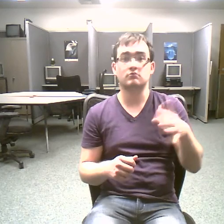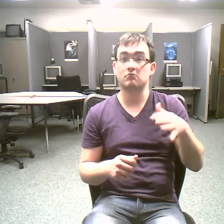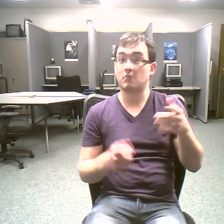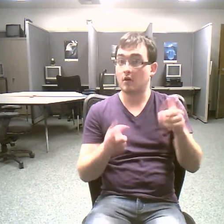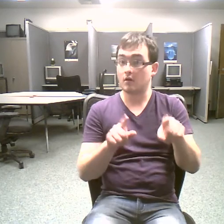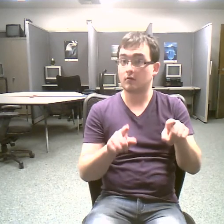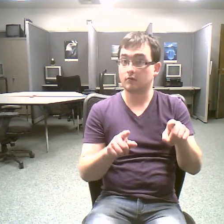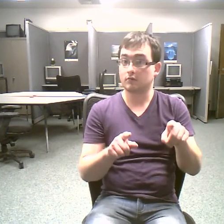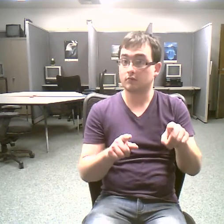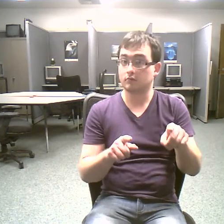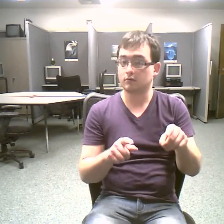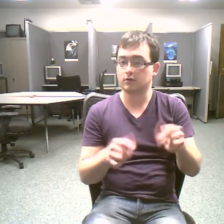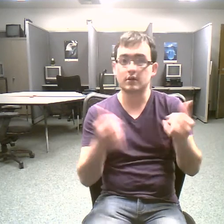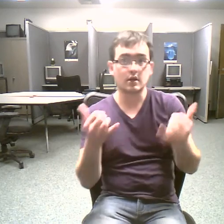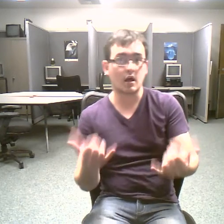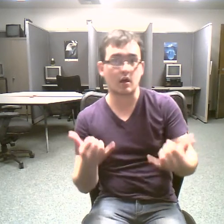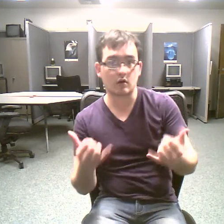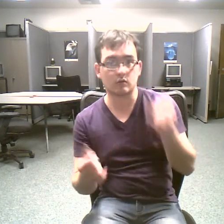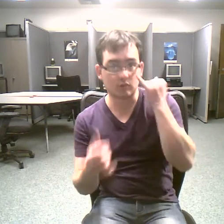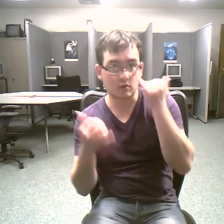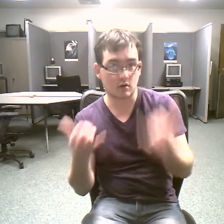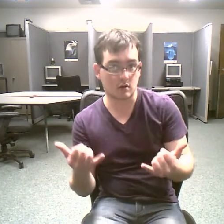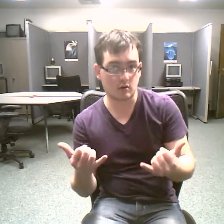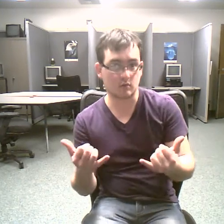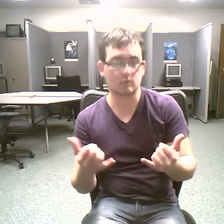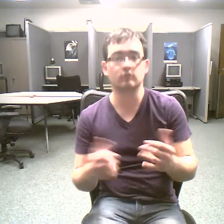students of earth science can see how rock we use as our resources